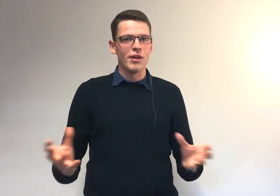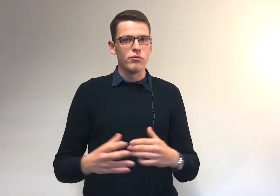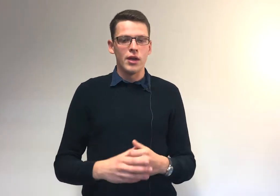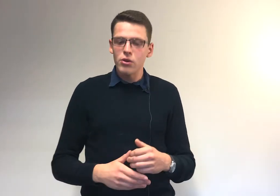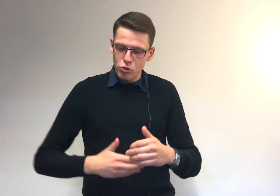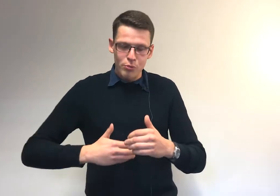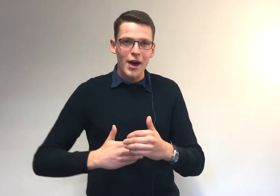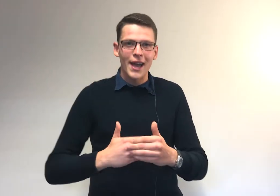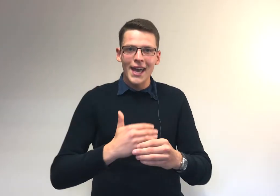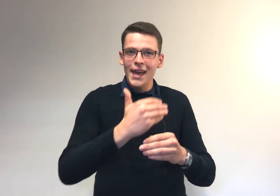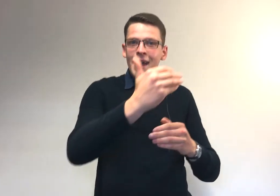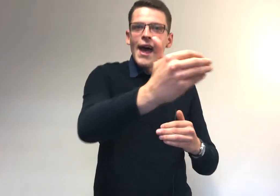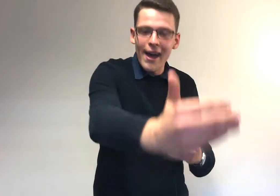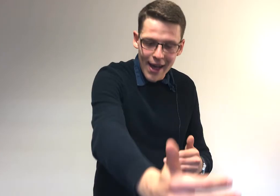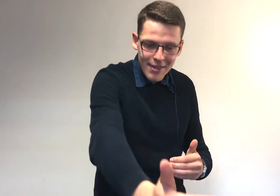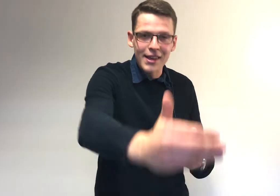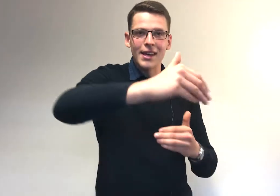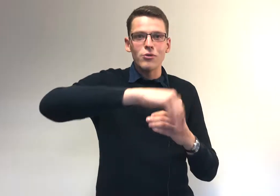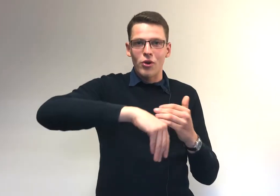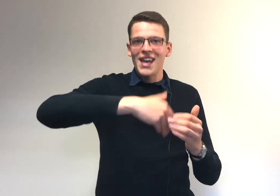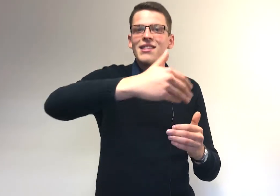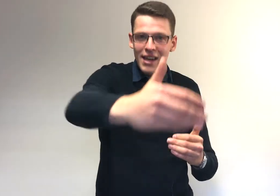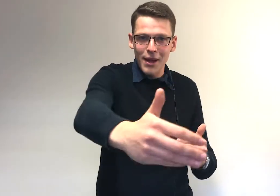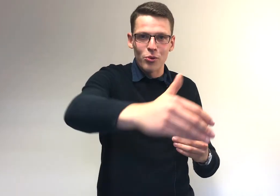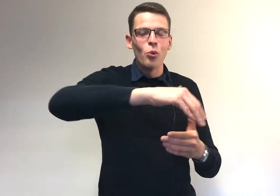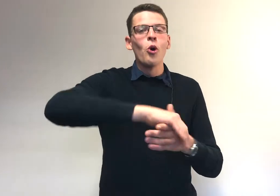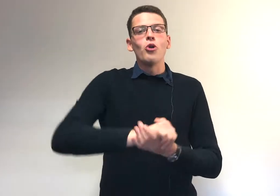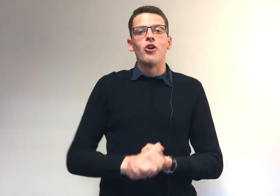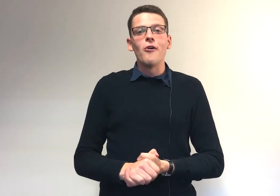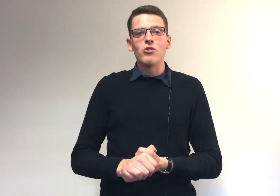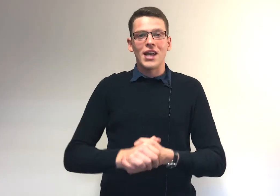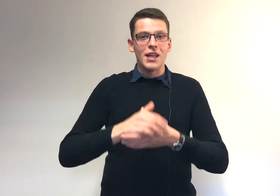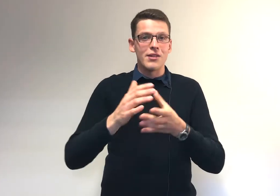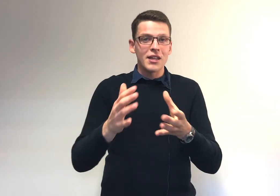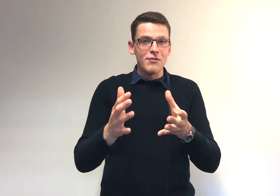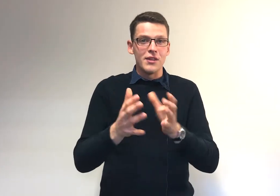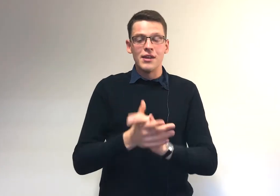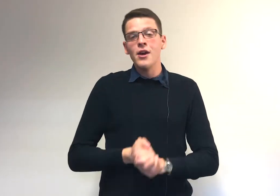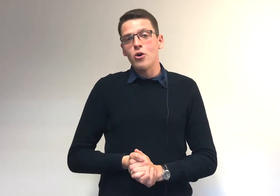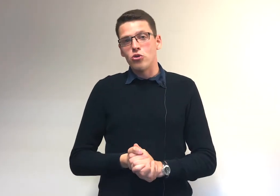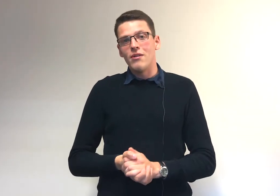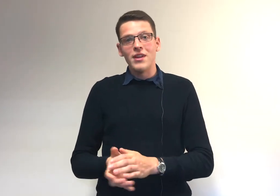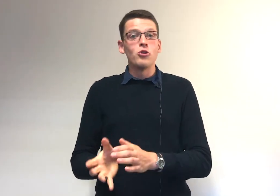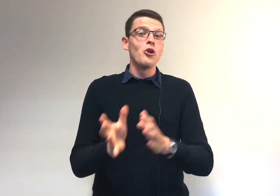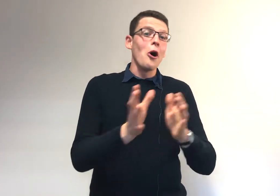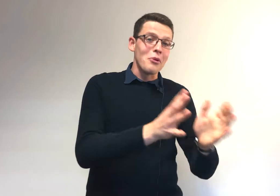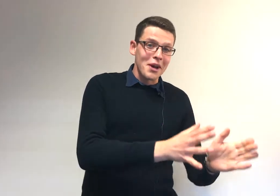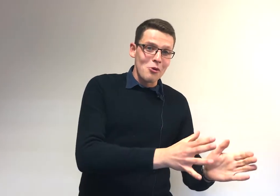affûtée, donc tu pourras réinsérer, te réinsérer, pardon, dans certaines activités que tu avais temporairement